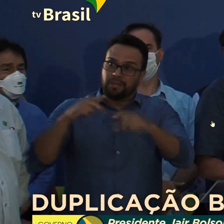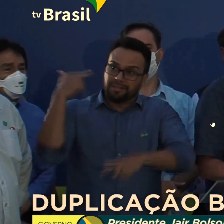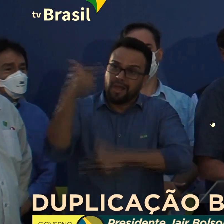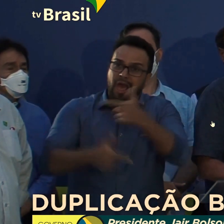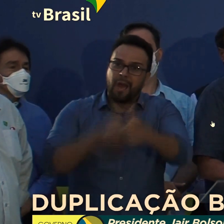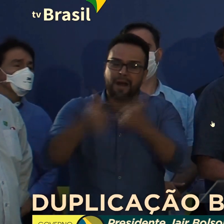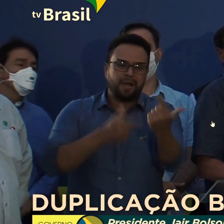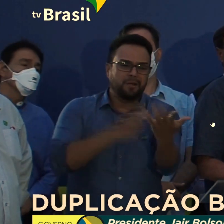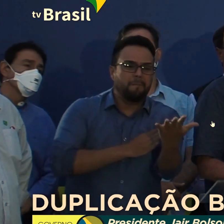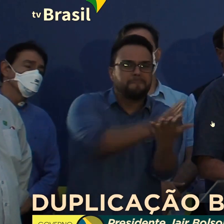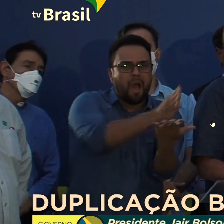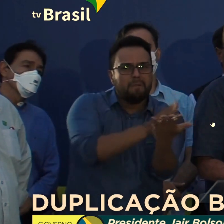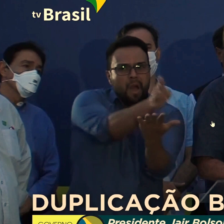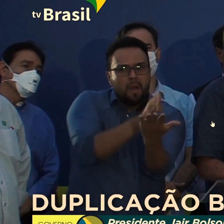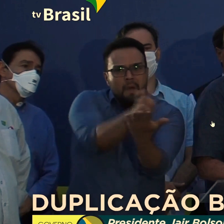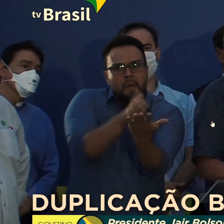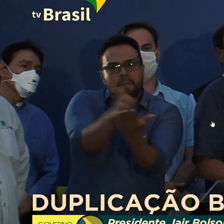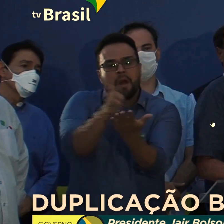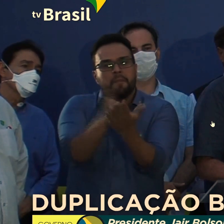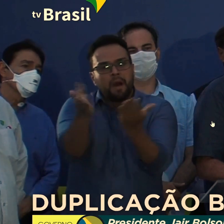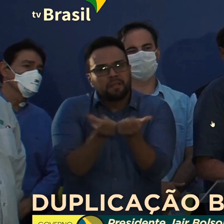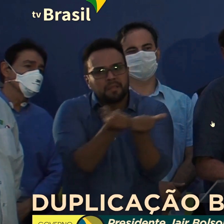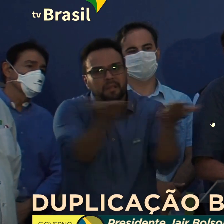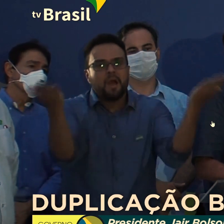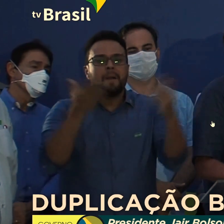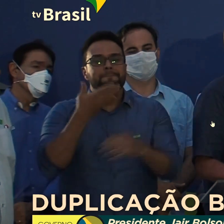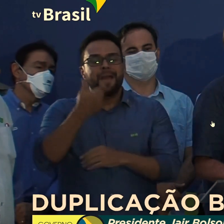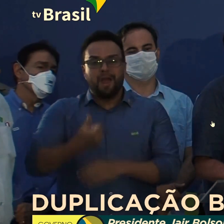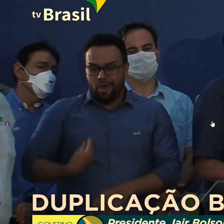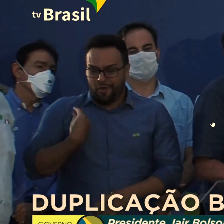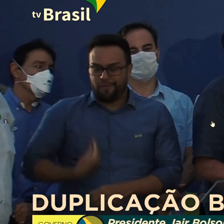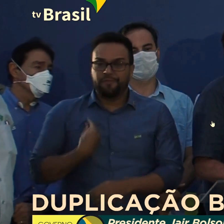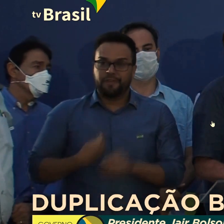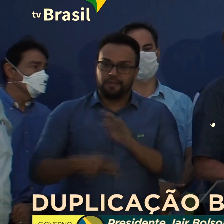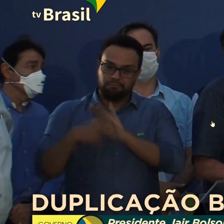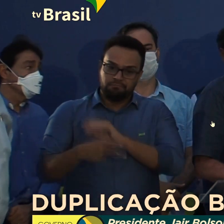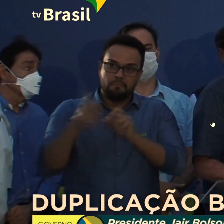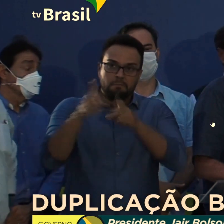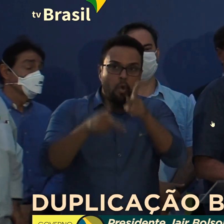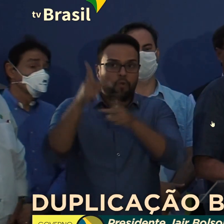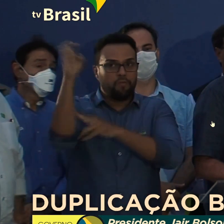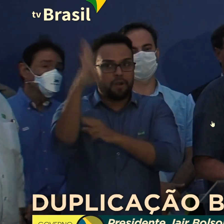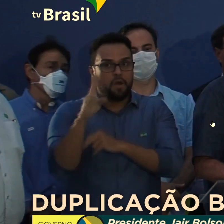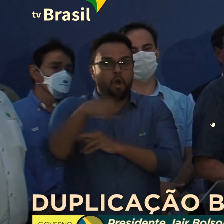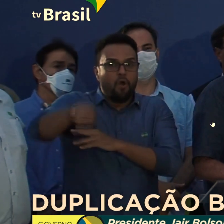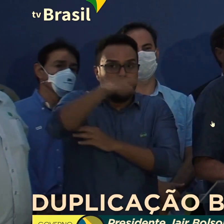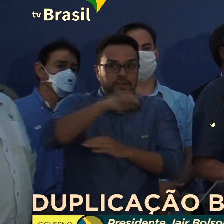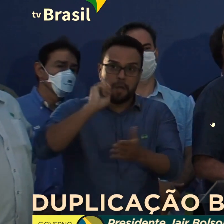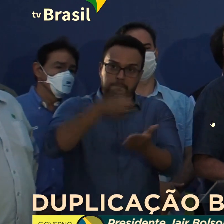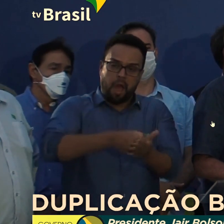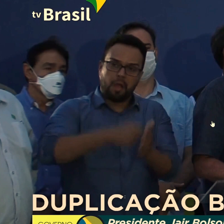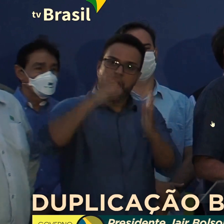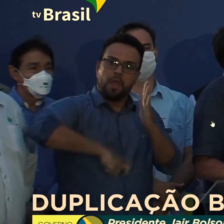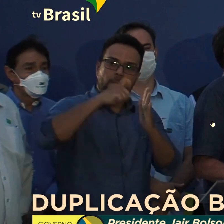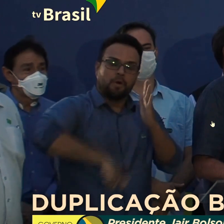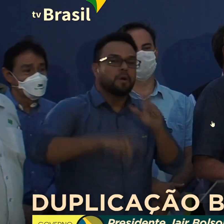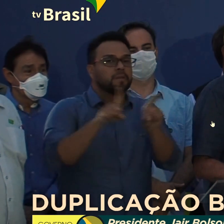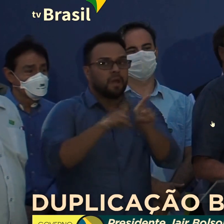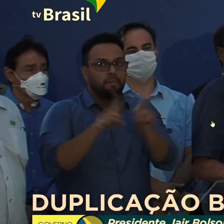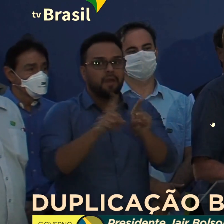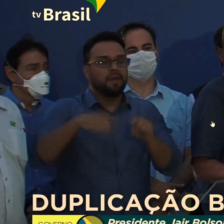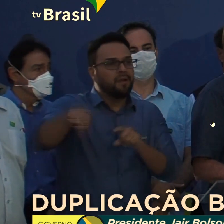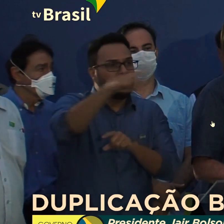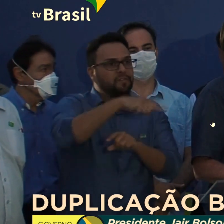Auxílio! Para melhorar a vida de vocês, brasileiros. Vocês que pagam os impostos e vocês